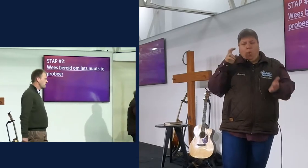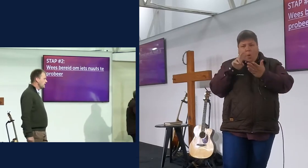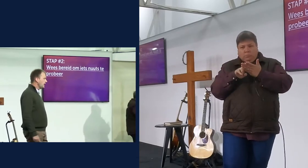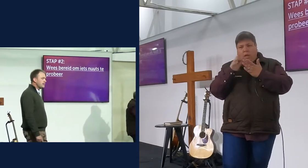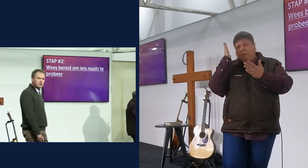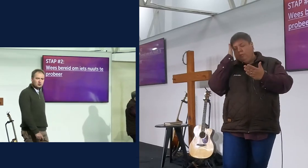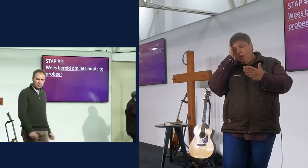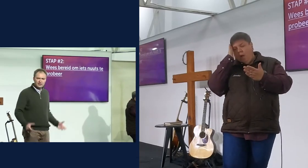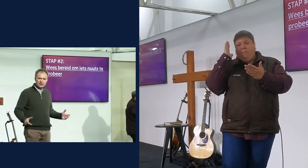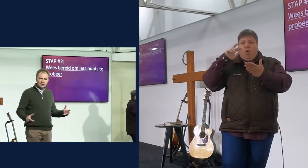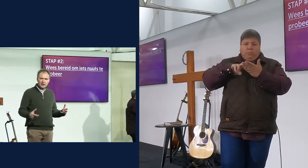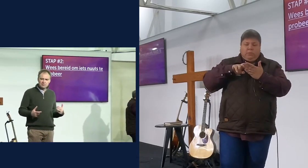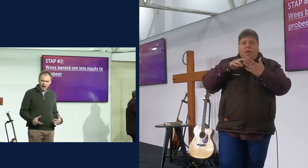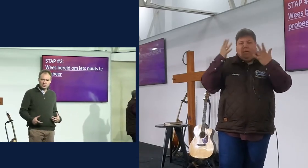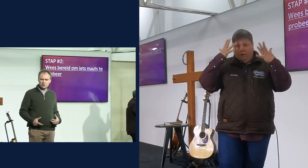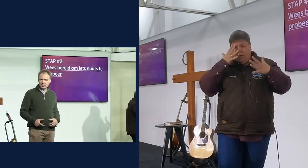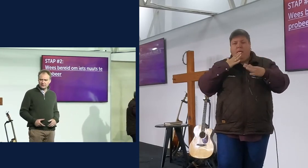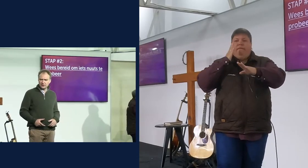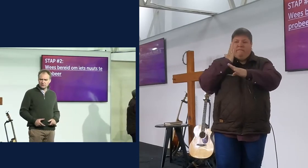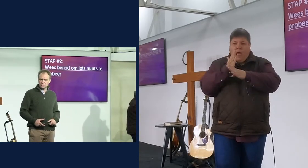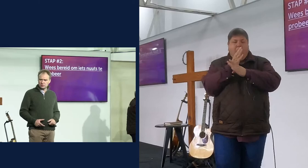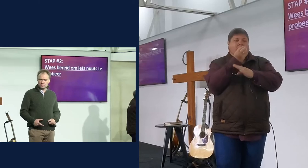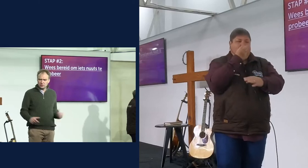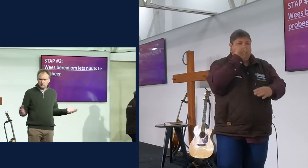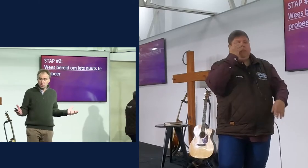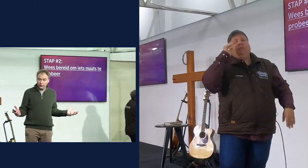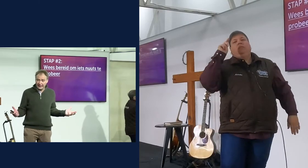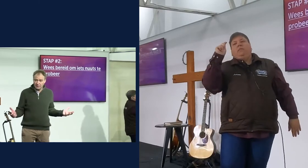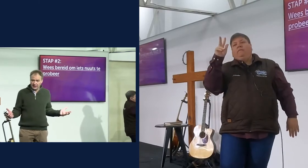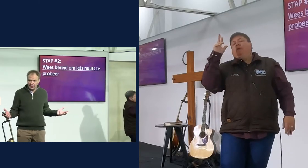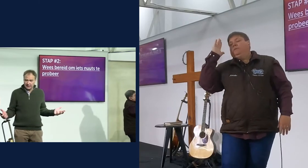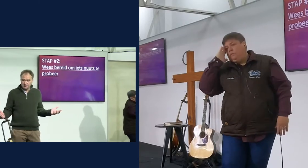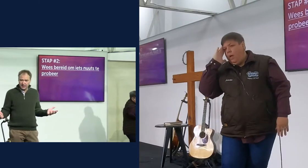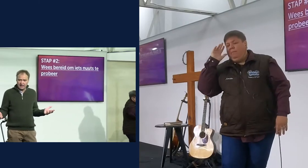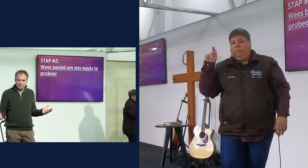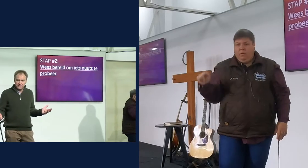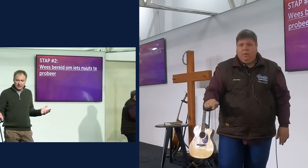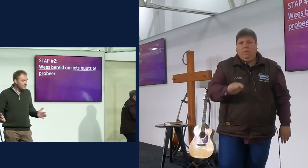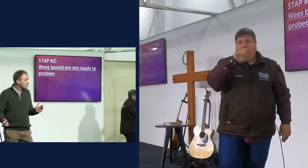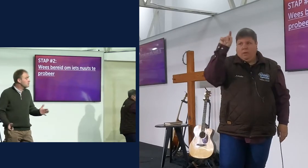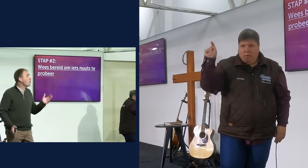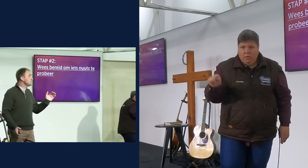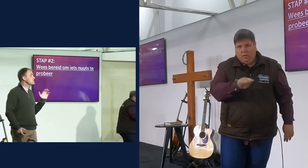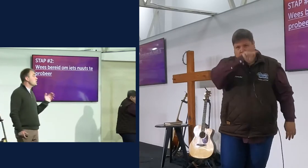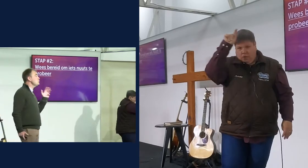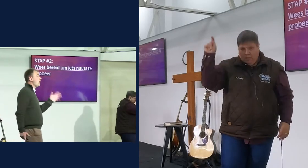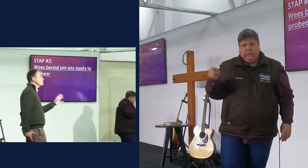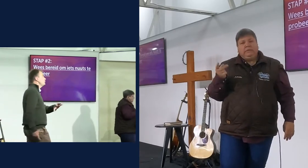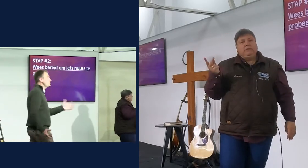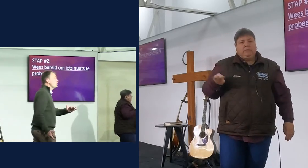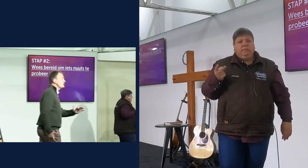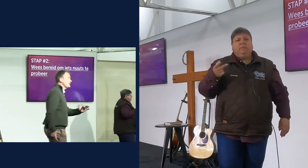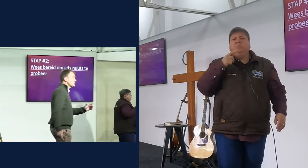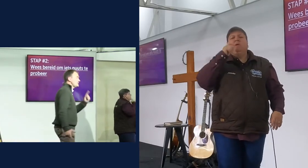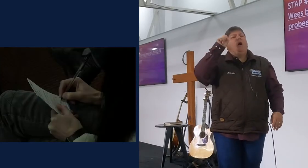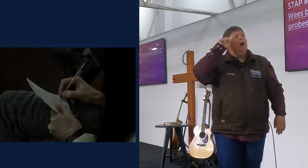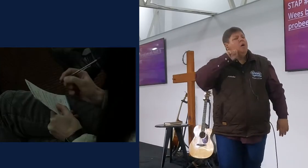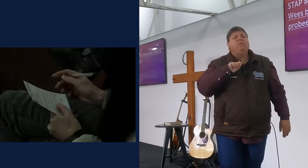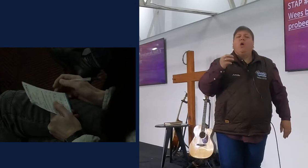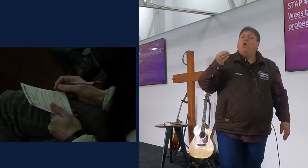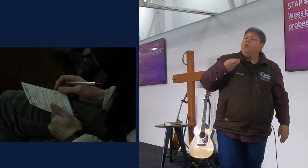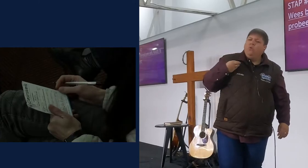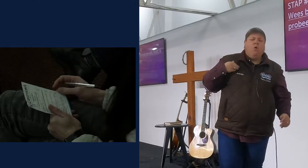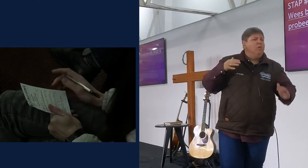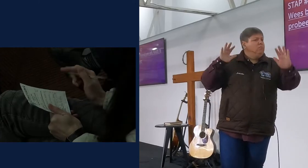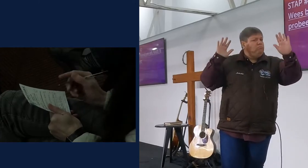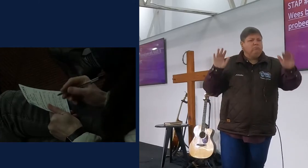nie, en ons kom in een gemakzone, van ons groei nie meer nie, en weet u wat, maak nie saak hoe oud of hoe jong je is nie, jy is nooit